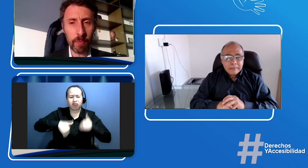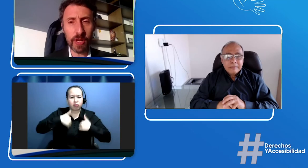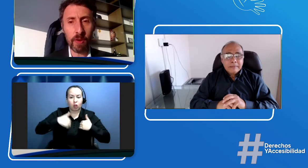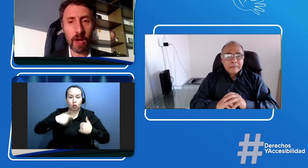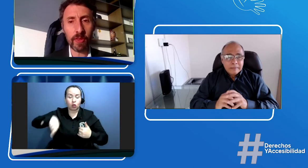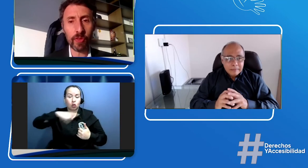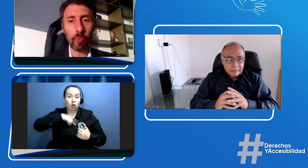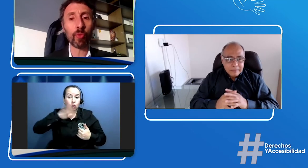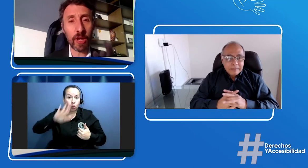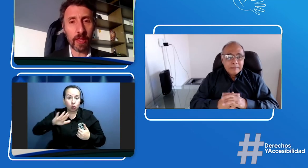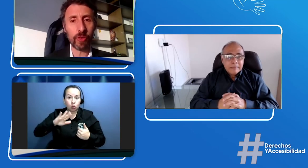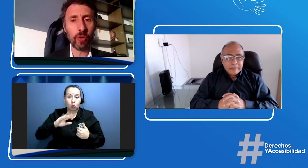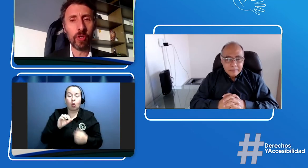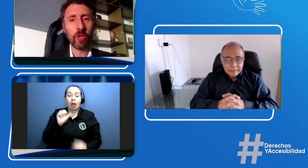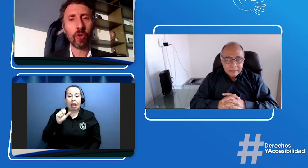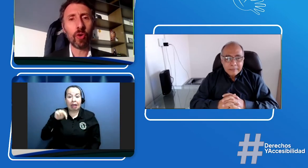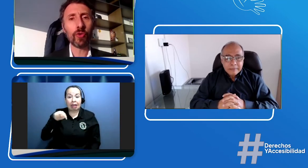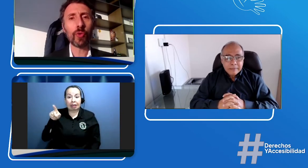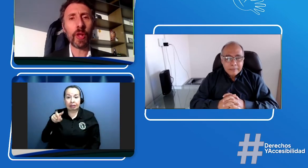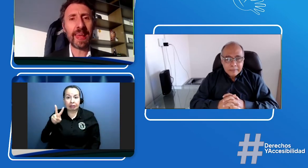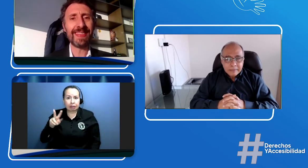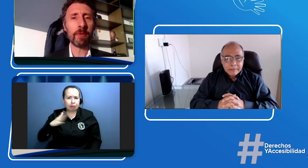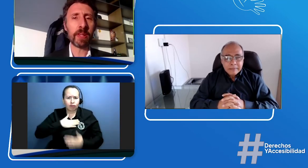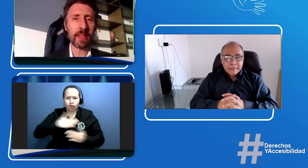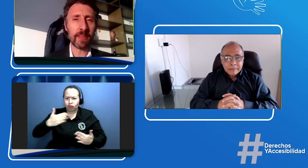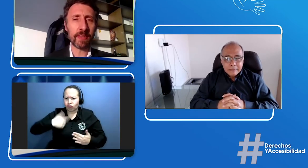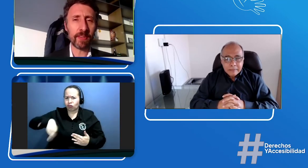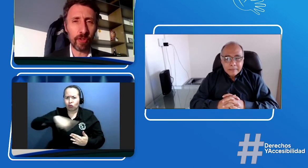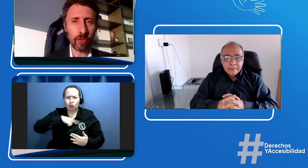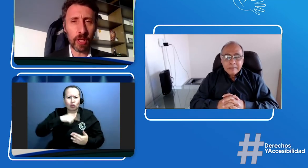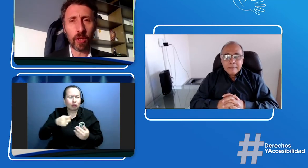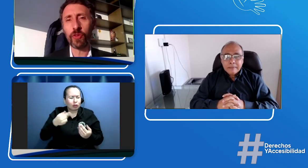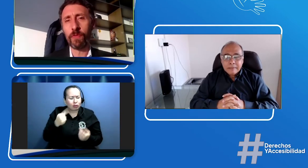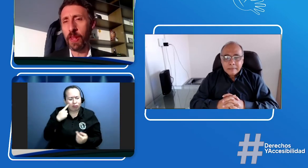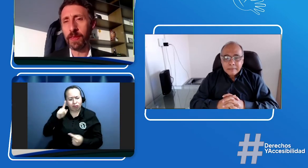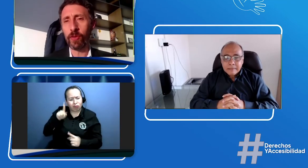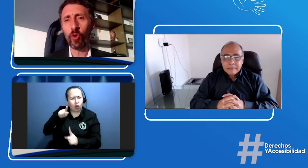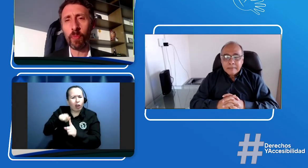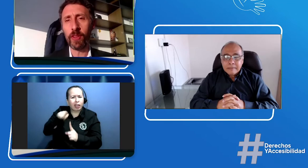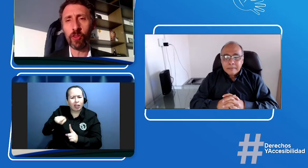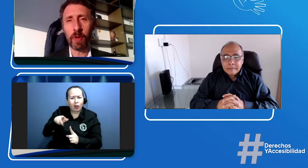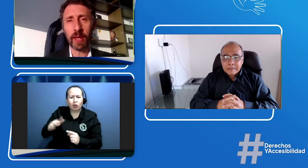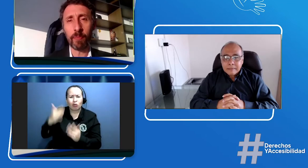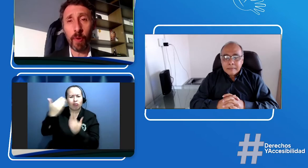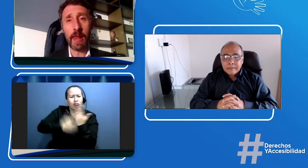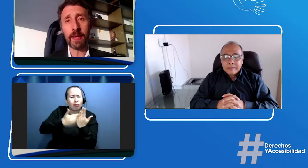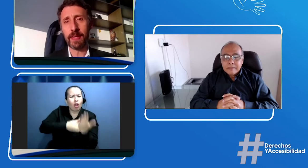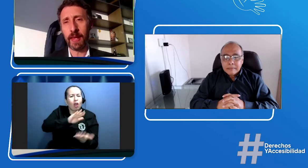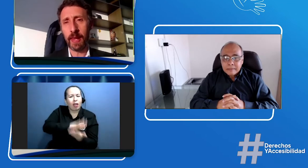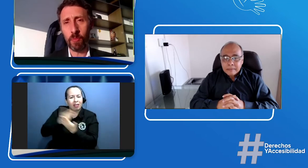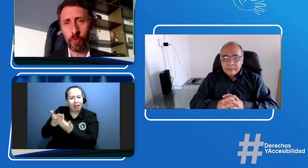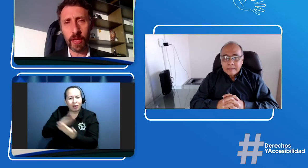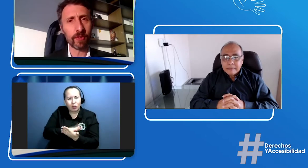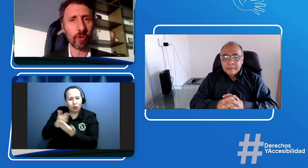trabajando buscando construir la interpretación de los diferentes documentos para que puedan acceder la comunidad sorda